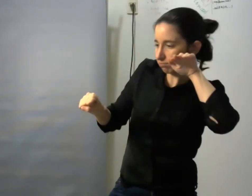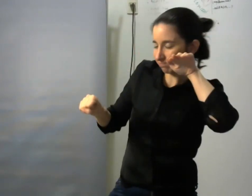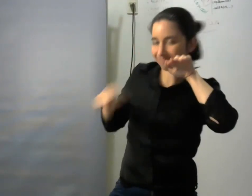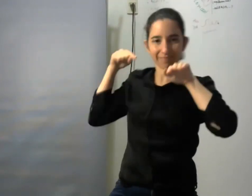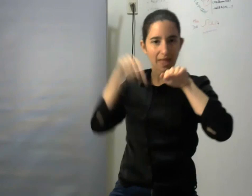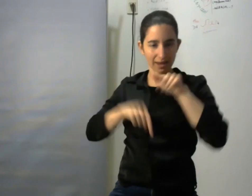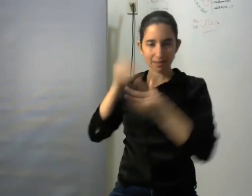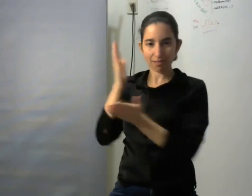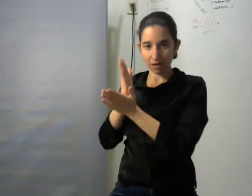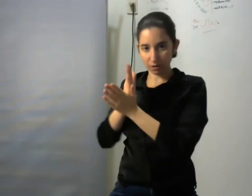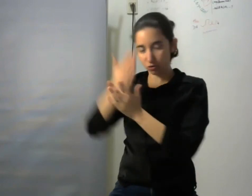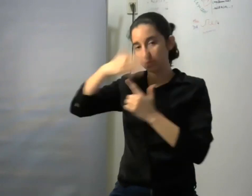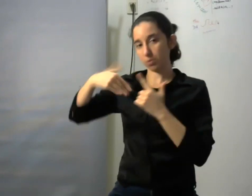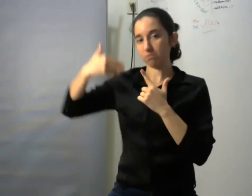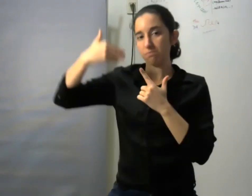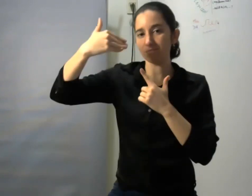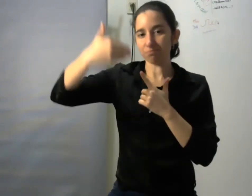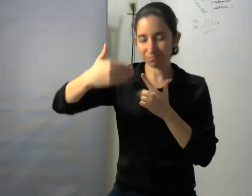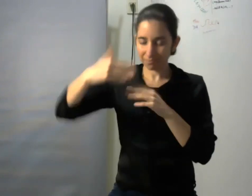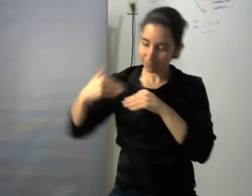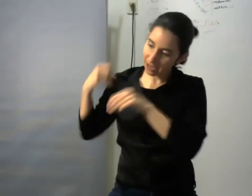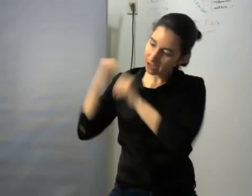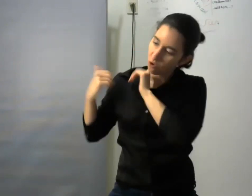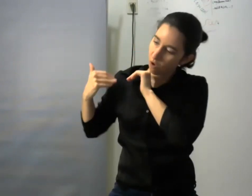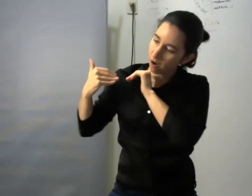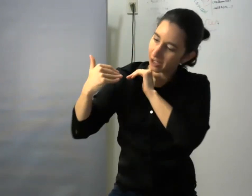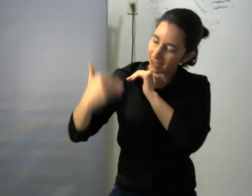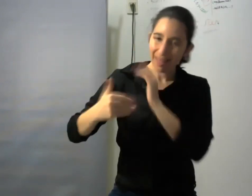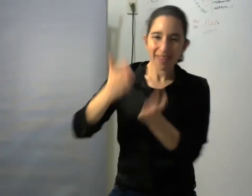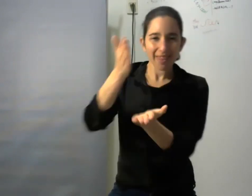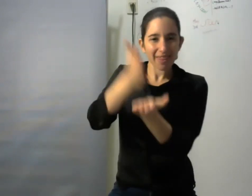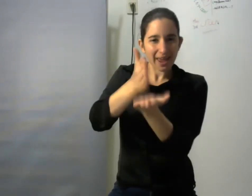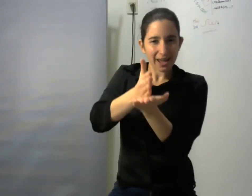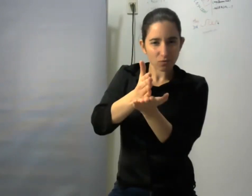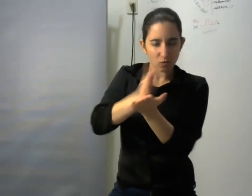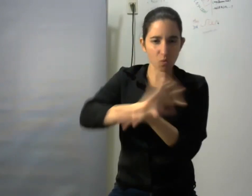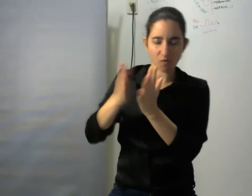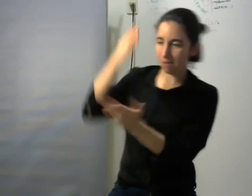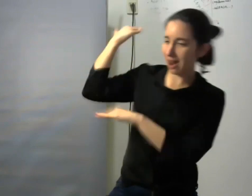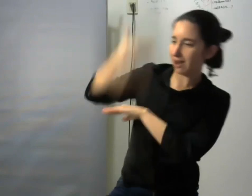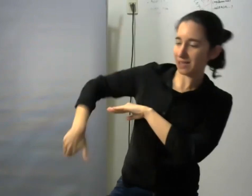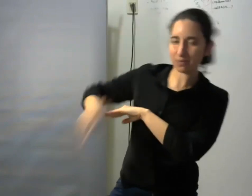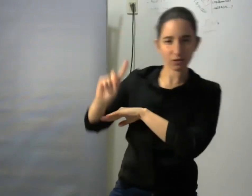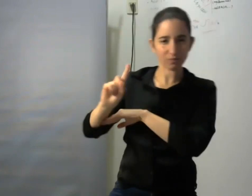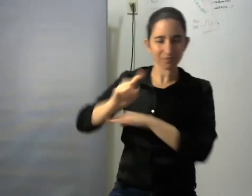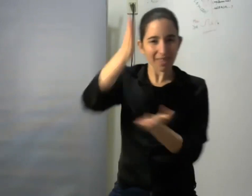con una concepción positiva o sea la libertad solo tiene sentido si existen los medios materiales para